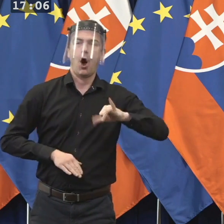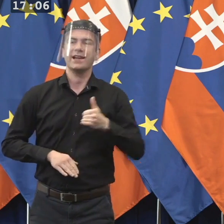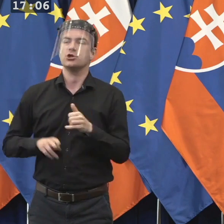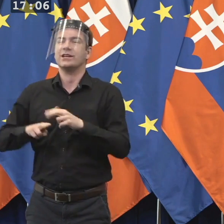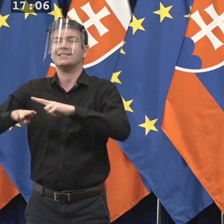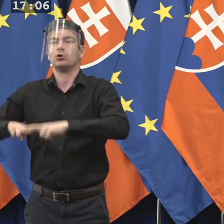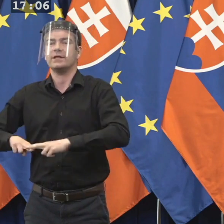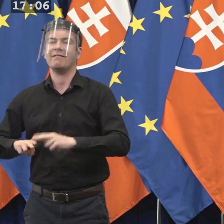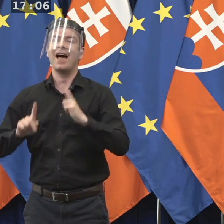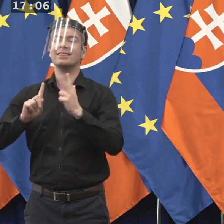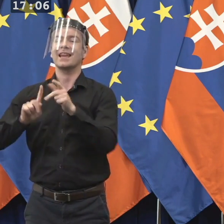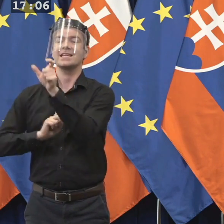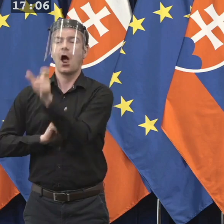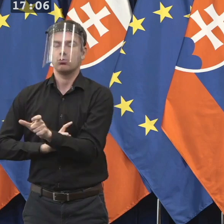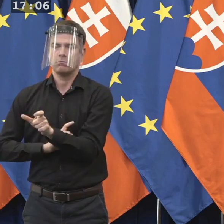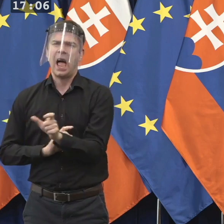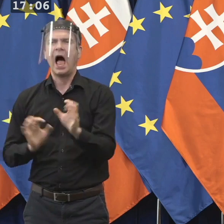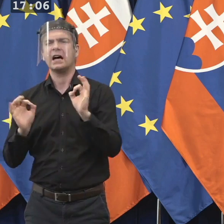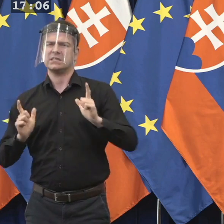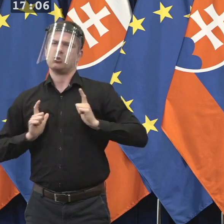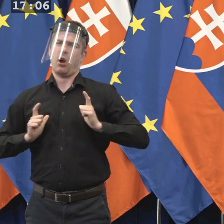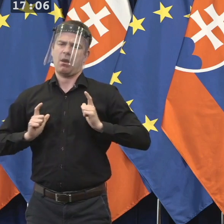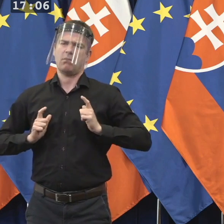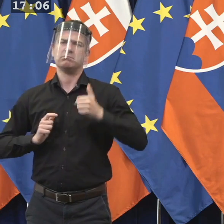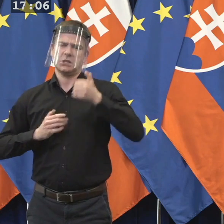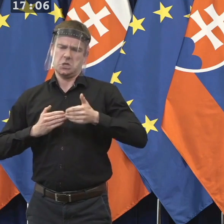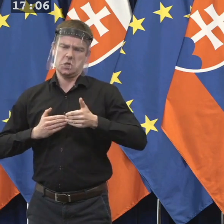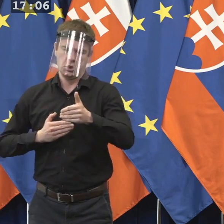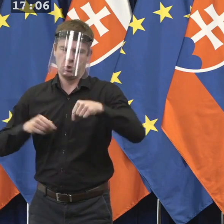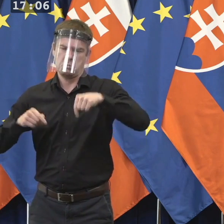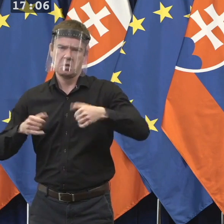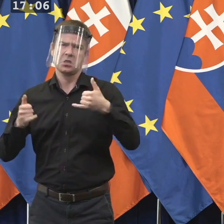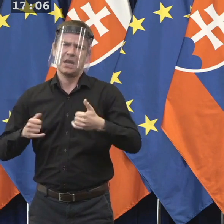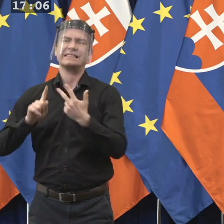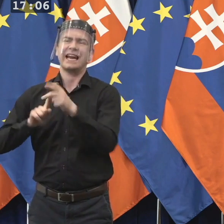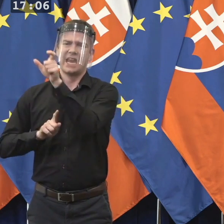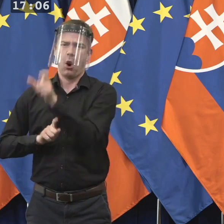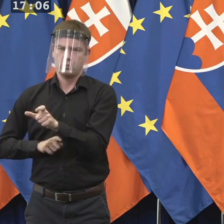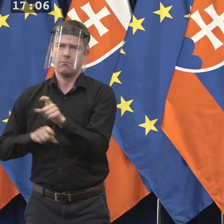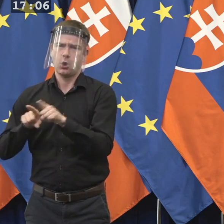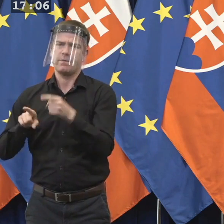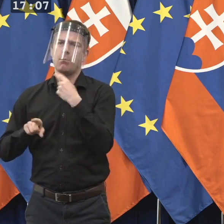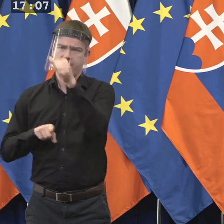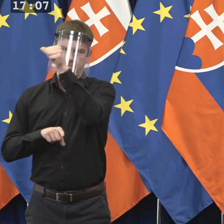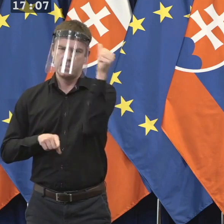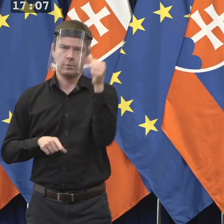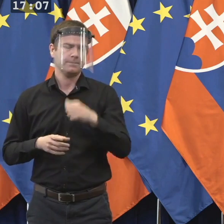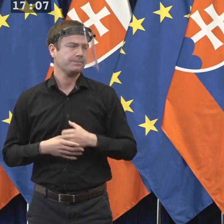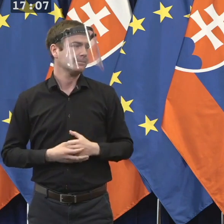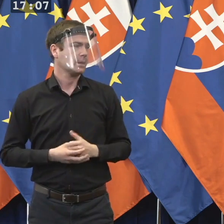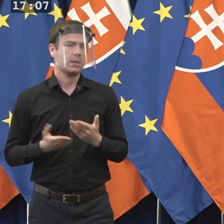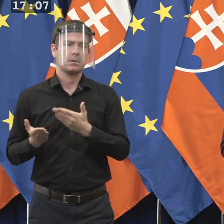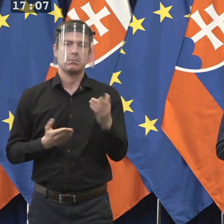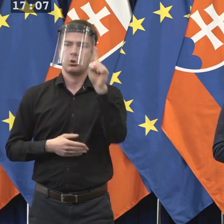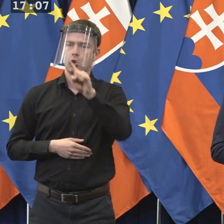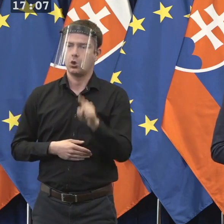Predpokladáme, niekedy v priebehu týždňa by sme prišli aj k realizácii tohoto návrhu. Nech sa páči otázky.